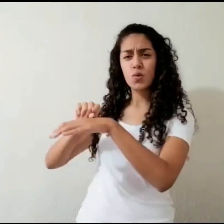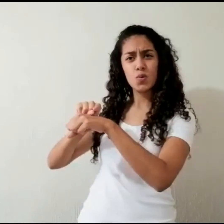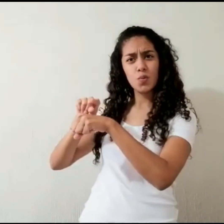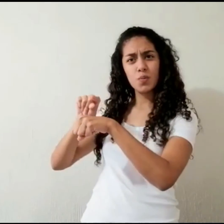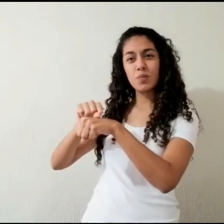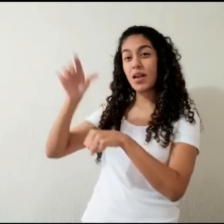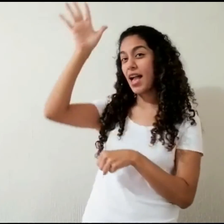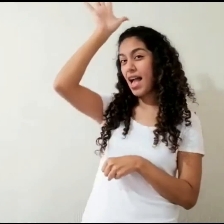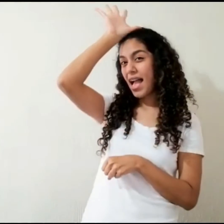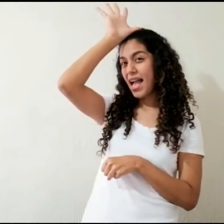nacional